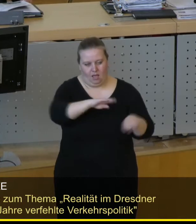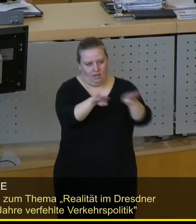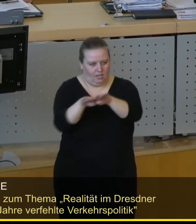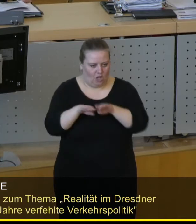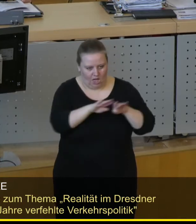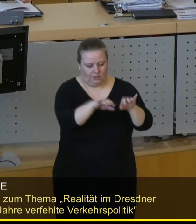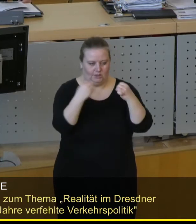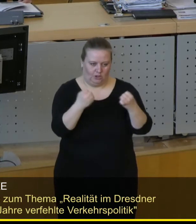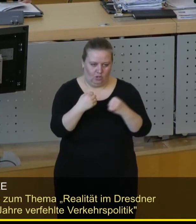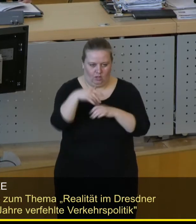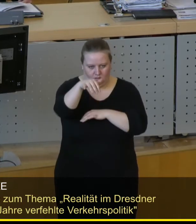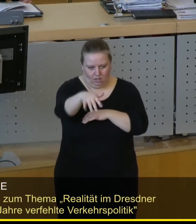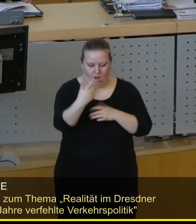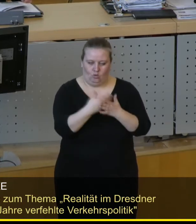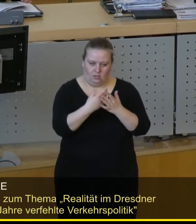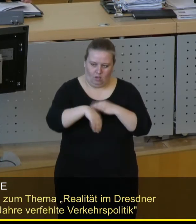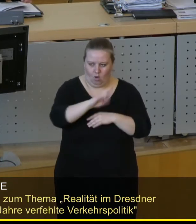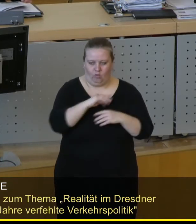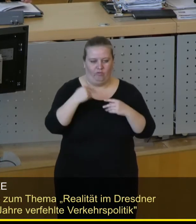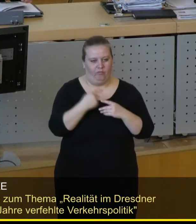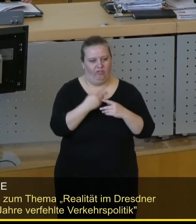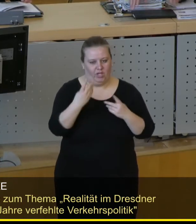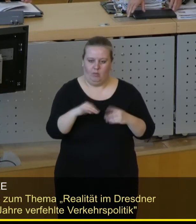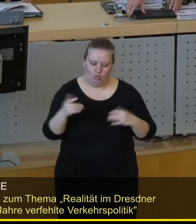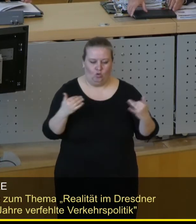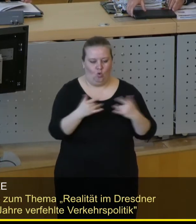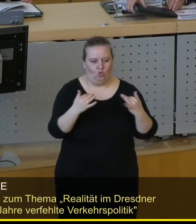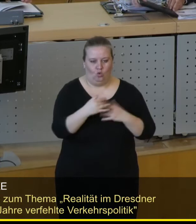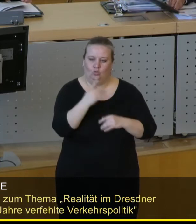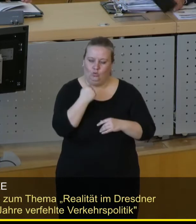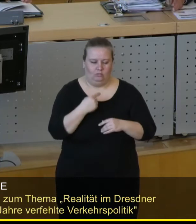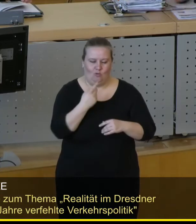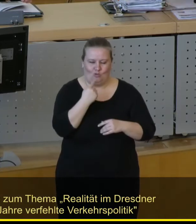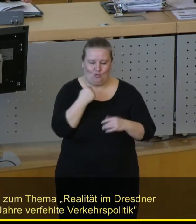sicher ans Ziel kommen. Und dafür wird es auch weitere fünf Jahre Rot-Rot-Grün geben. Ich danke Ihnen.